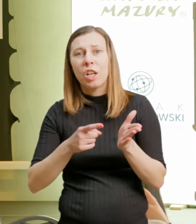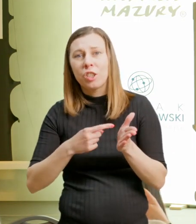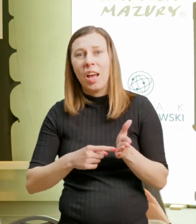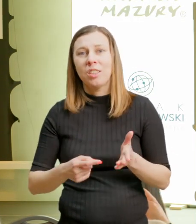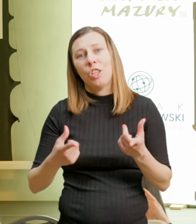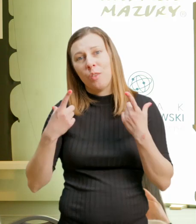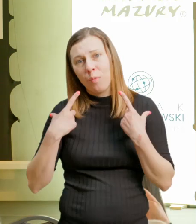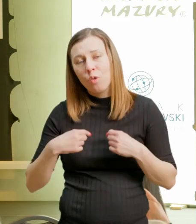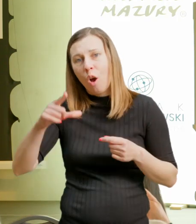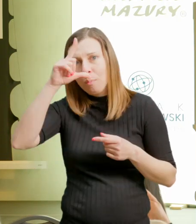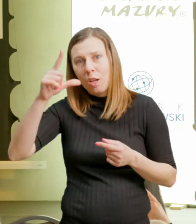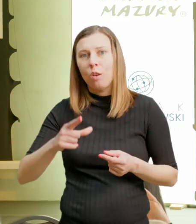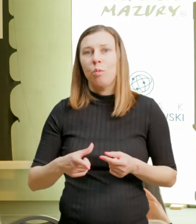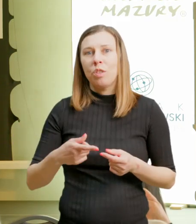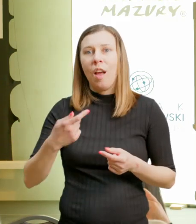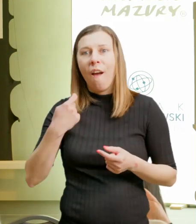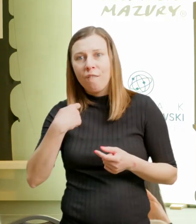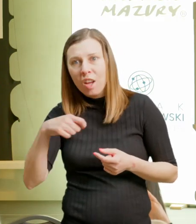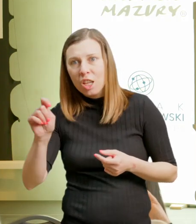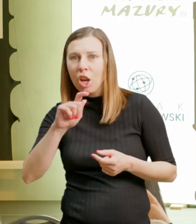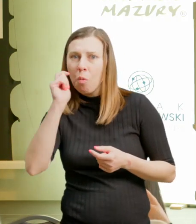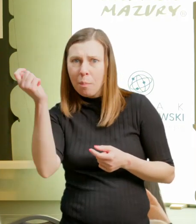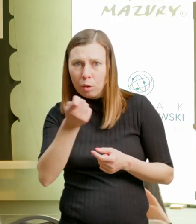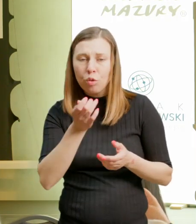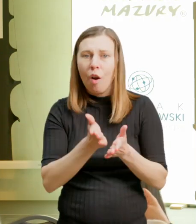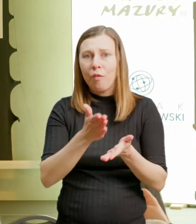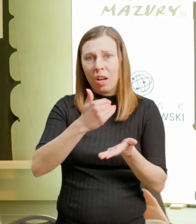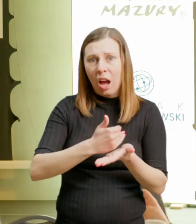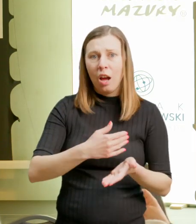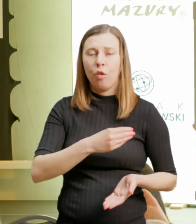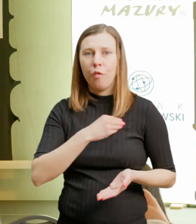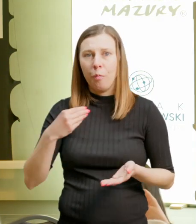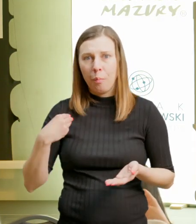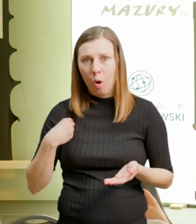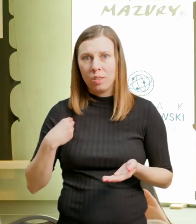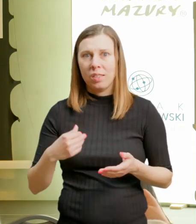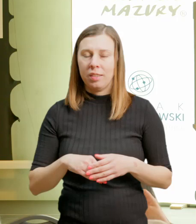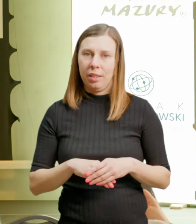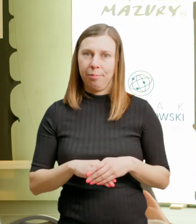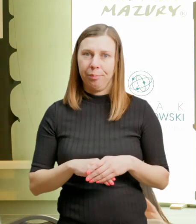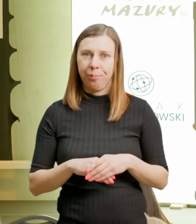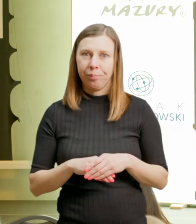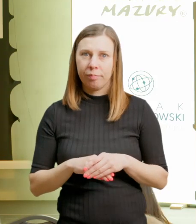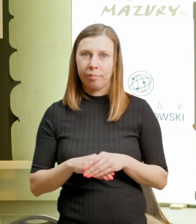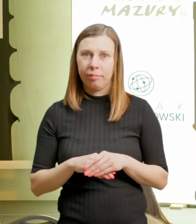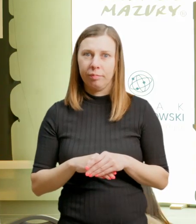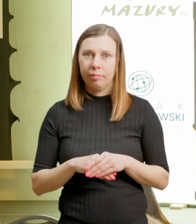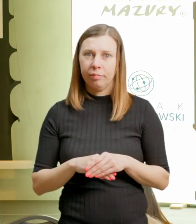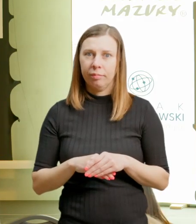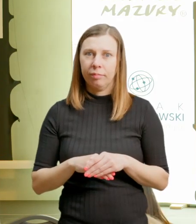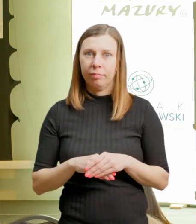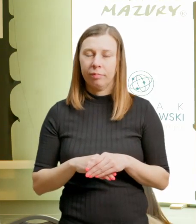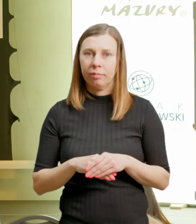z różnych względów. Natomiast wykorzystując to, należałoby teraz spojrzeć z perspektywy właśnie takiego,